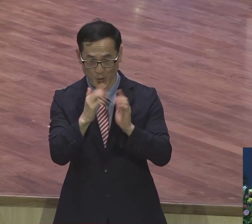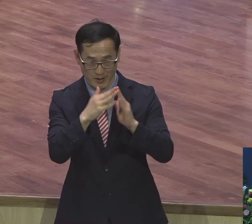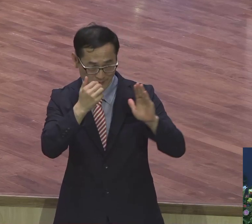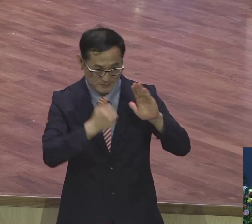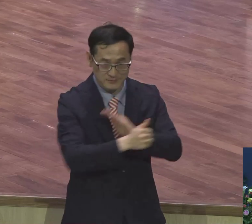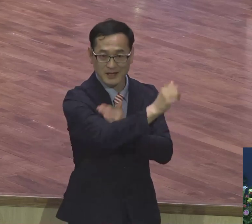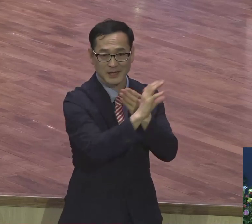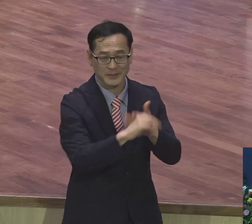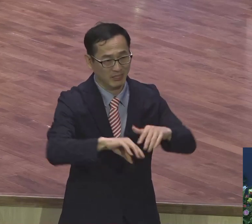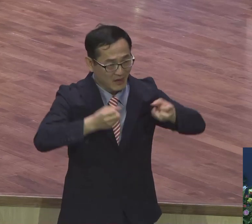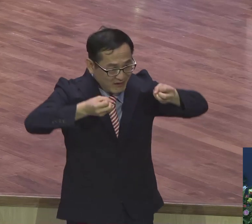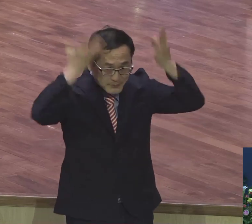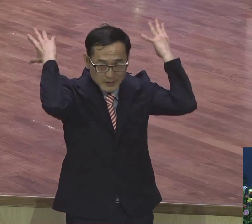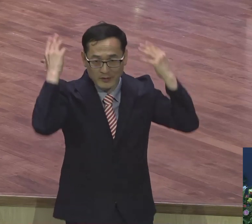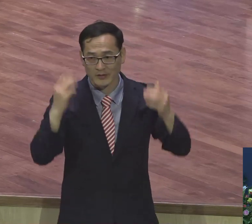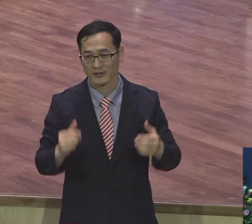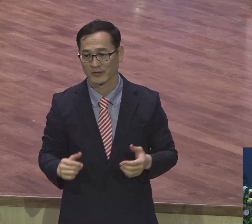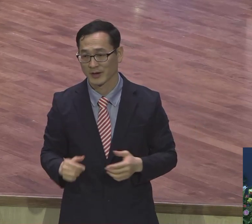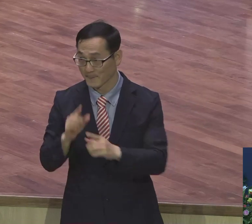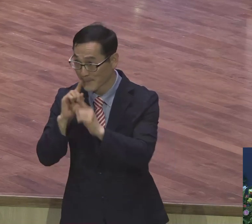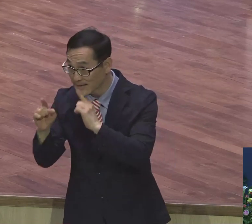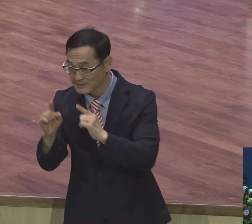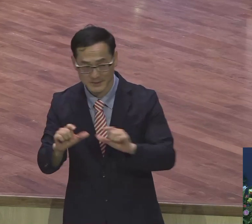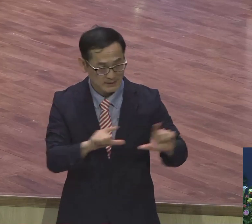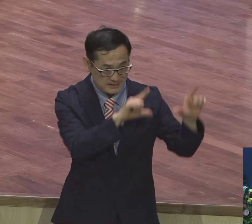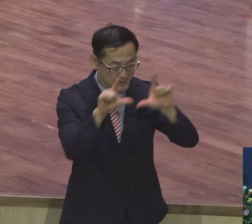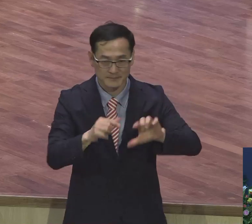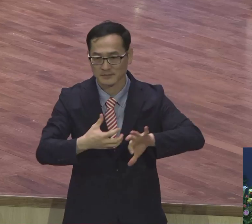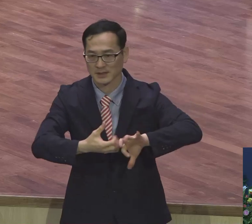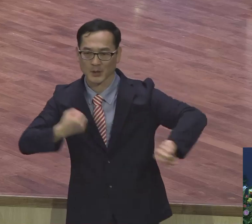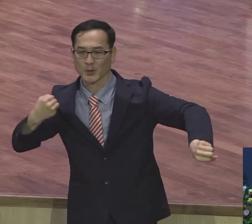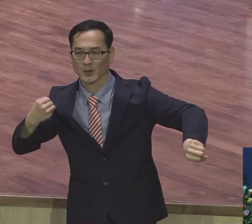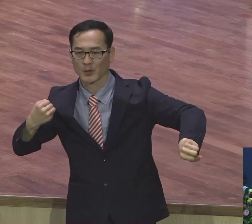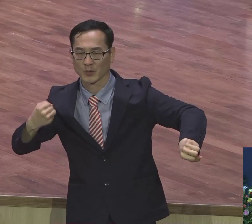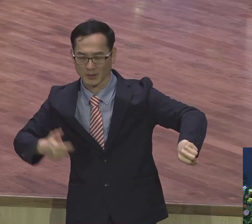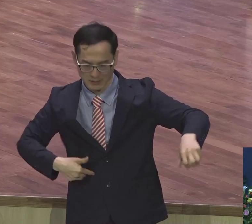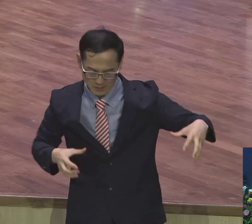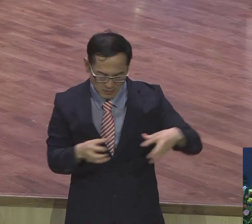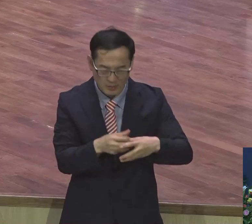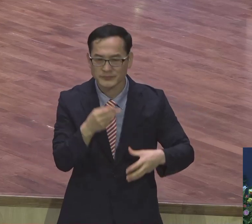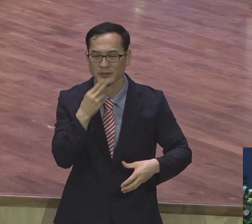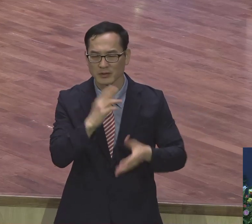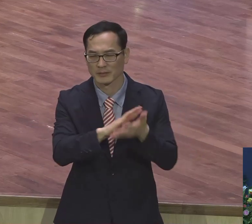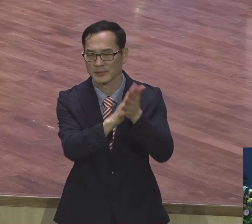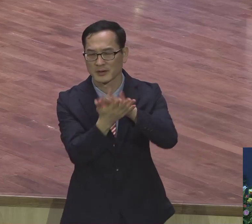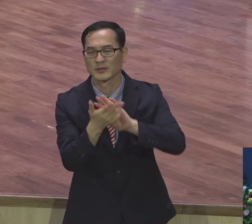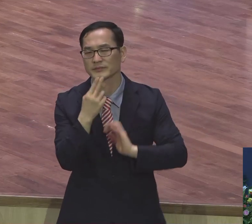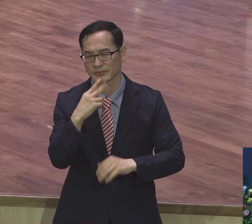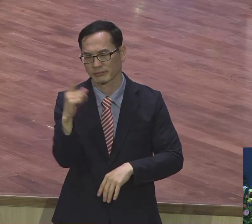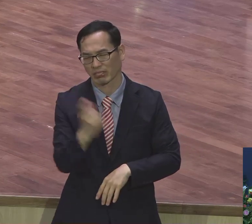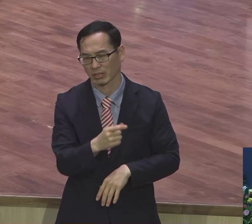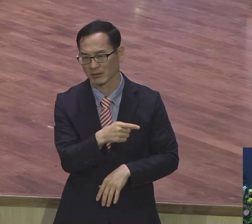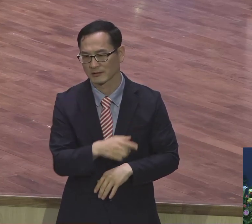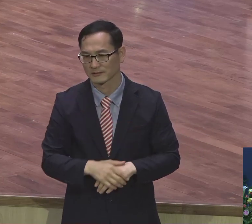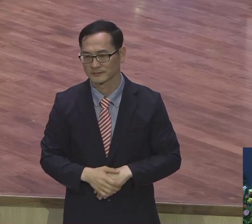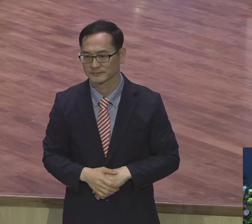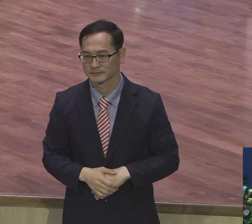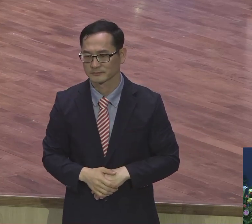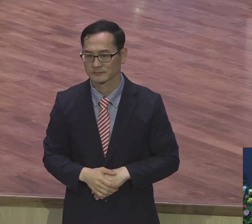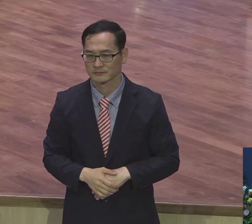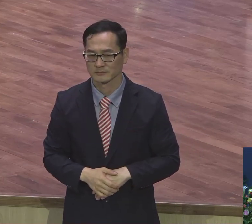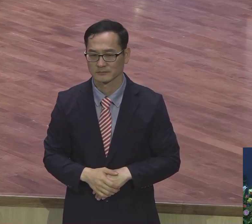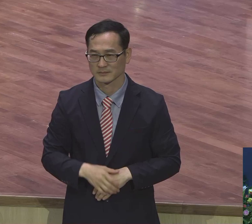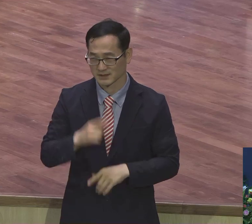따로 그냥 삶은 따로 해요. 그러니까 뭐요. 변화 전혀 없어요. 그래서 그렇게 종교생활 하지 말고